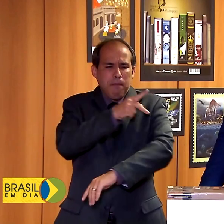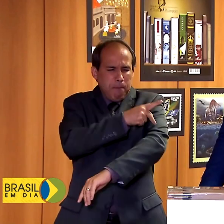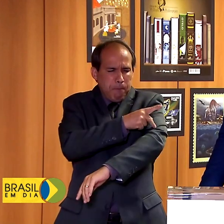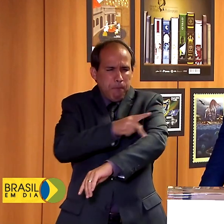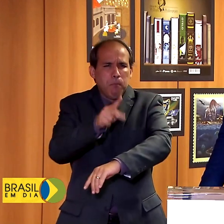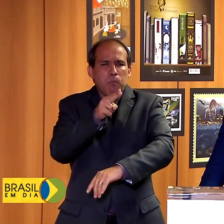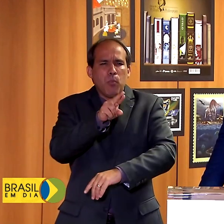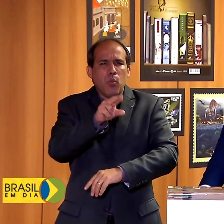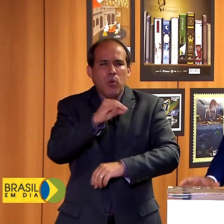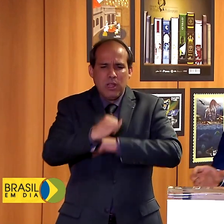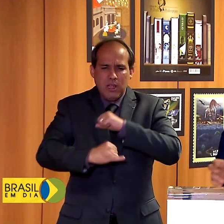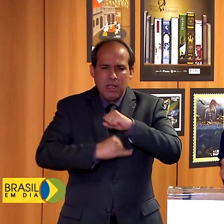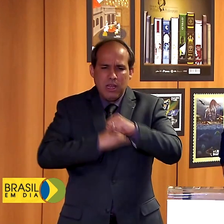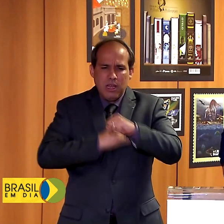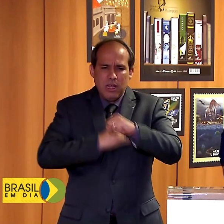aquele 5G da internet e das coisas.